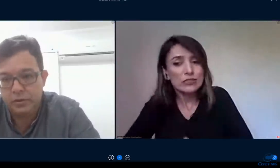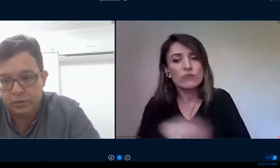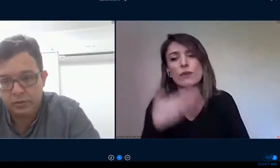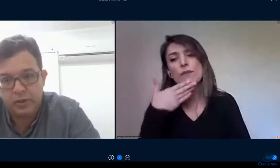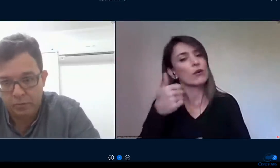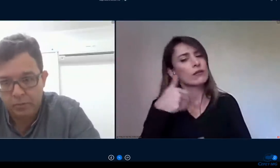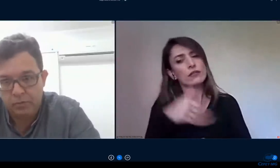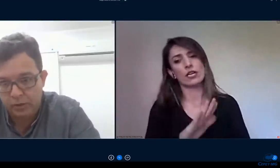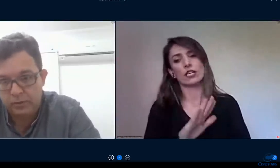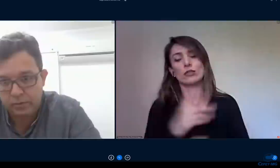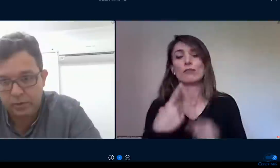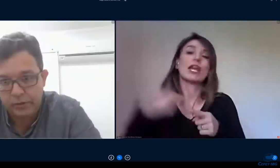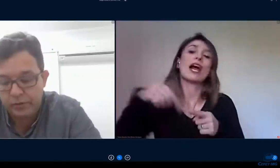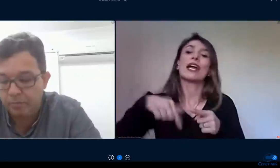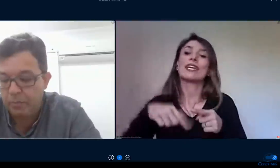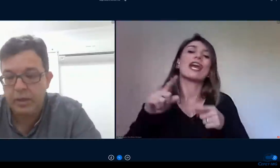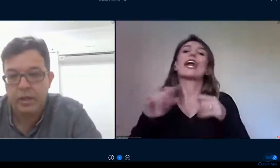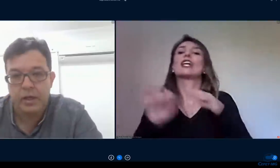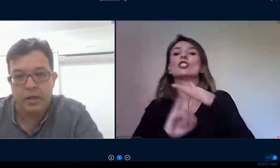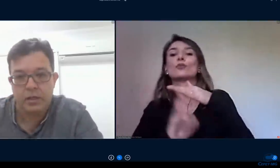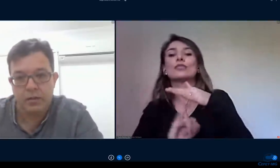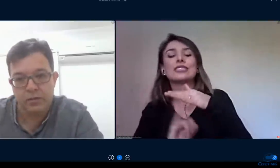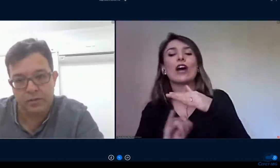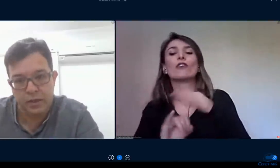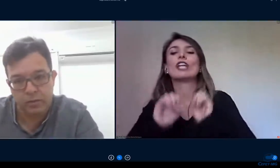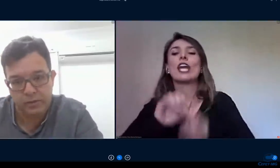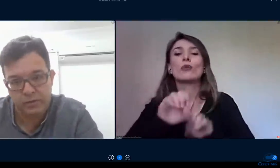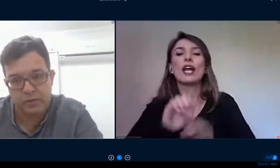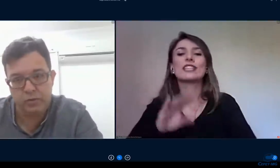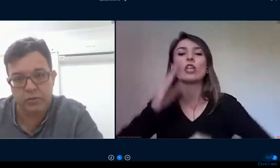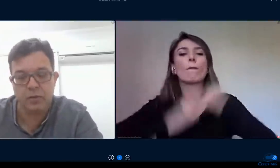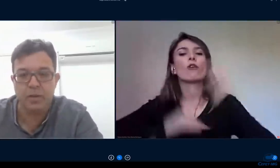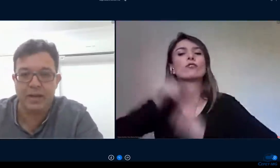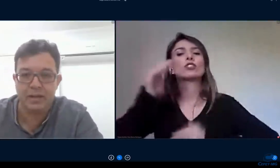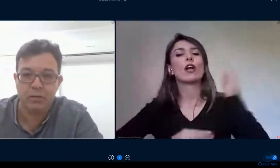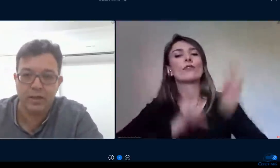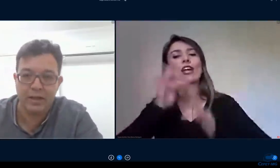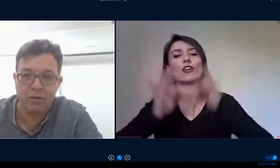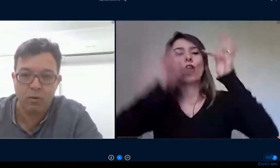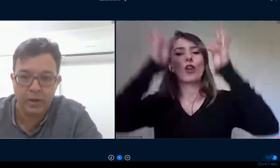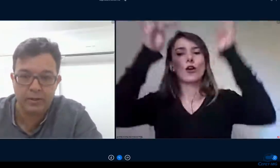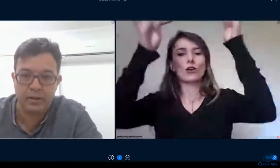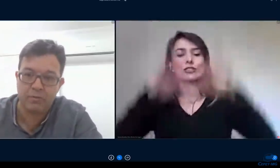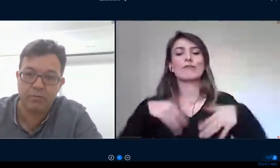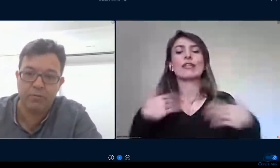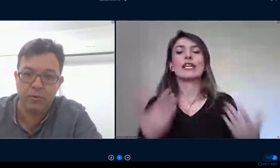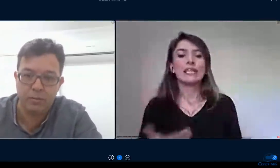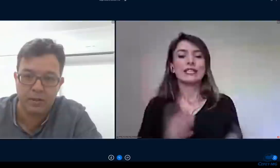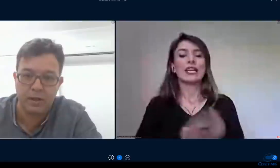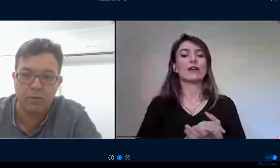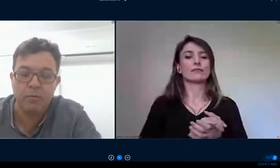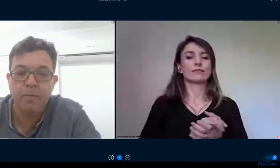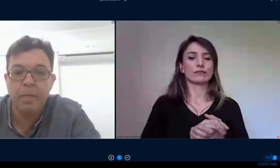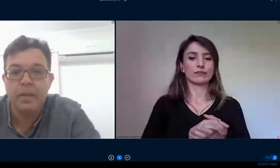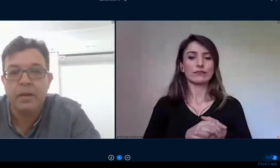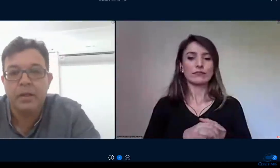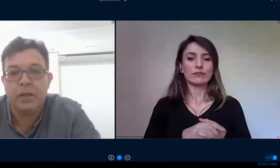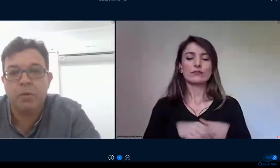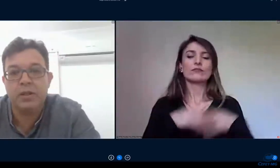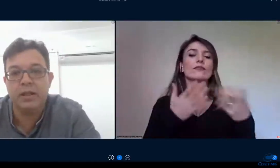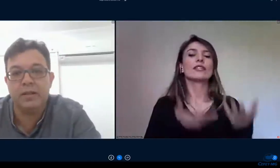somos uma instituição de educação profissional tecnológica então eles fizeram um exercício de separar aquilo que era core que era fundamental